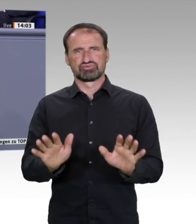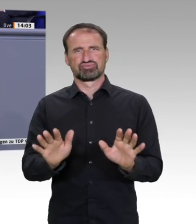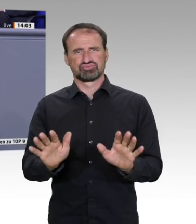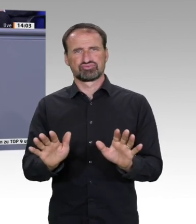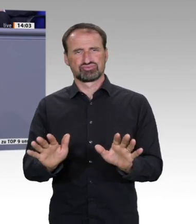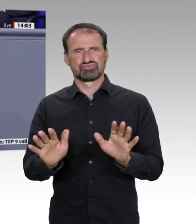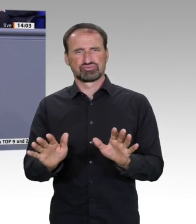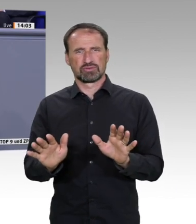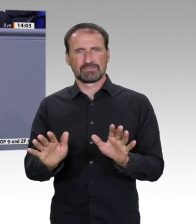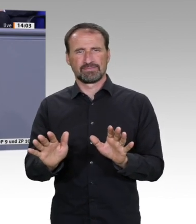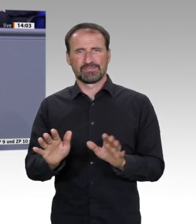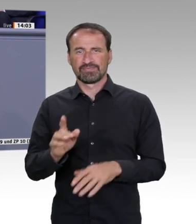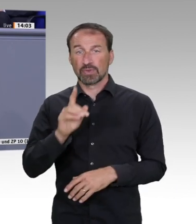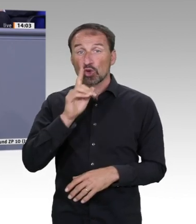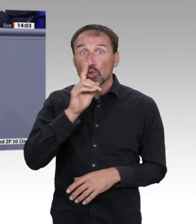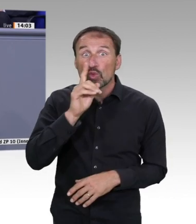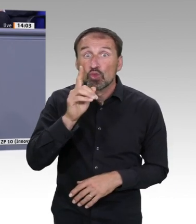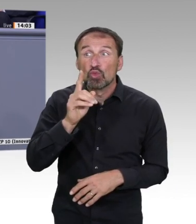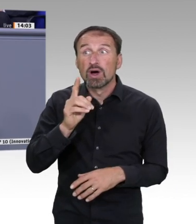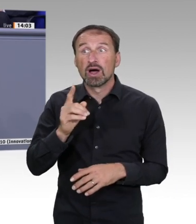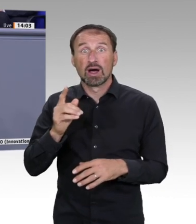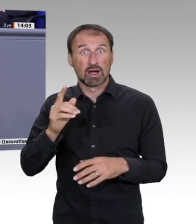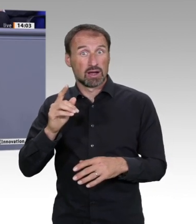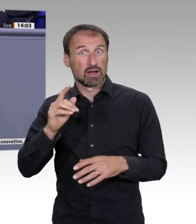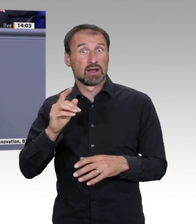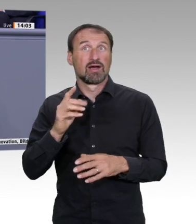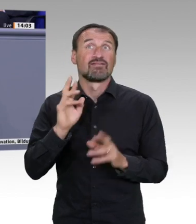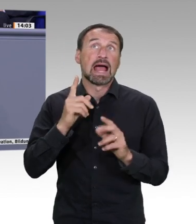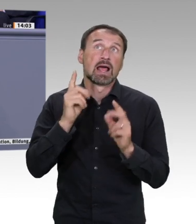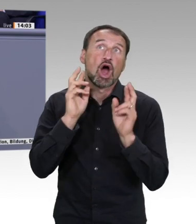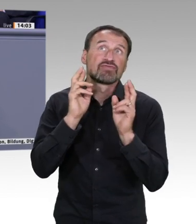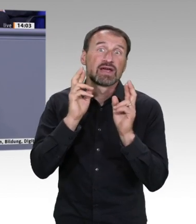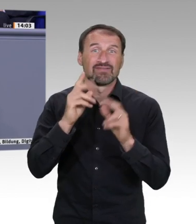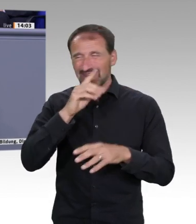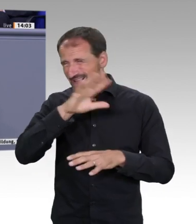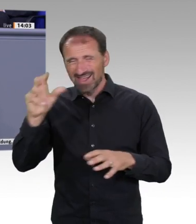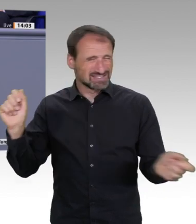können, wenn wir auch dafür Sorge tragen, dass alle Menschen gleichermaßen Zugang zu Bildung erhalten.